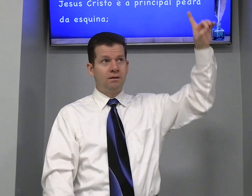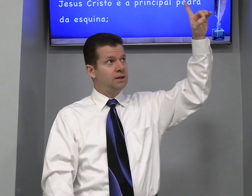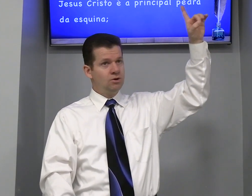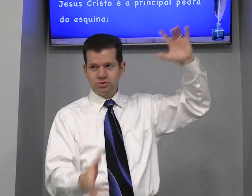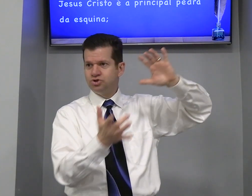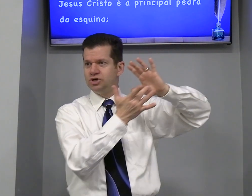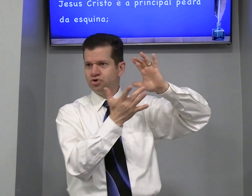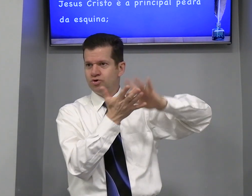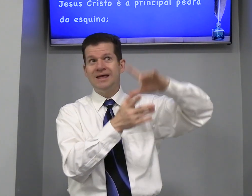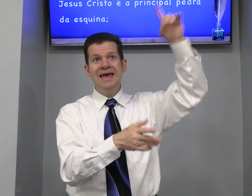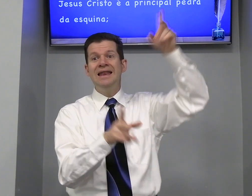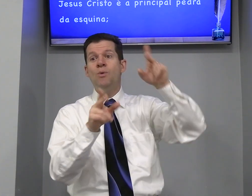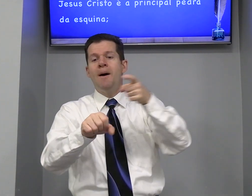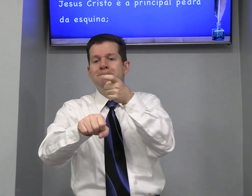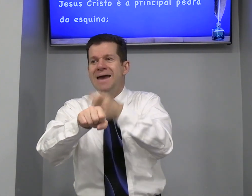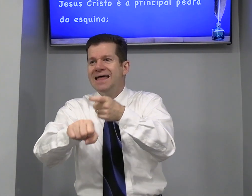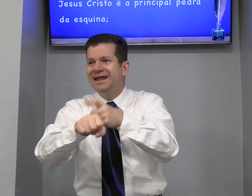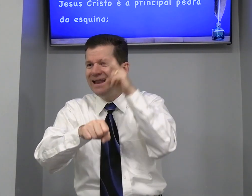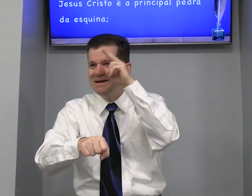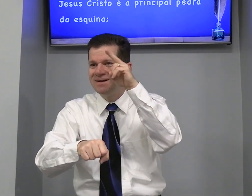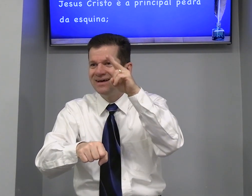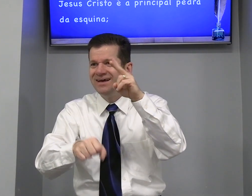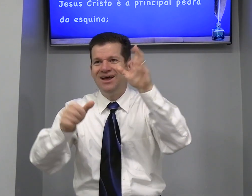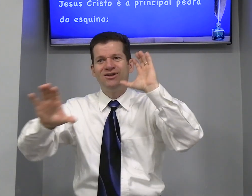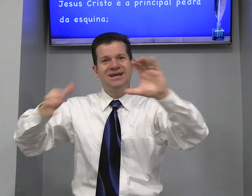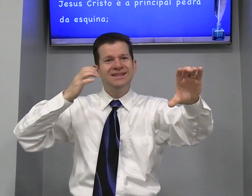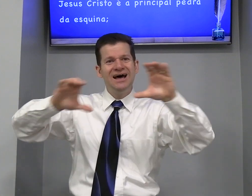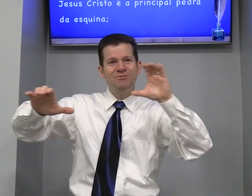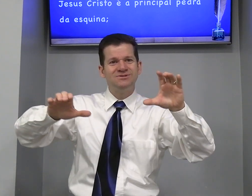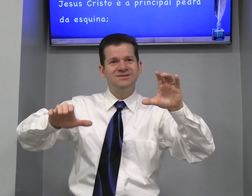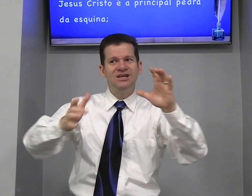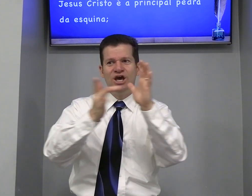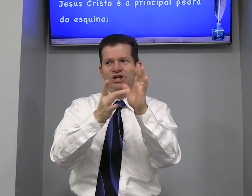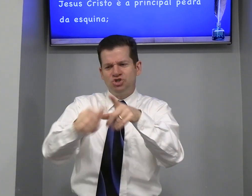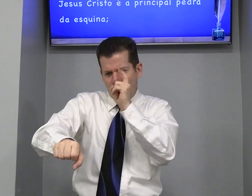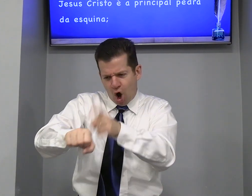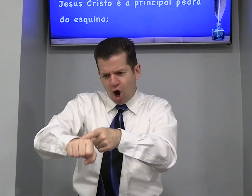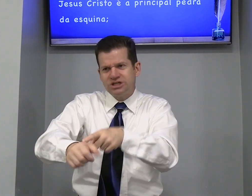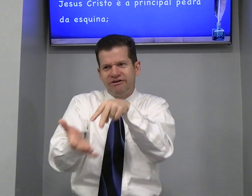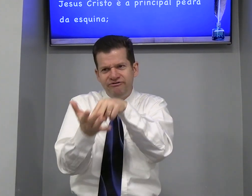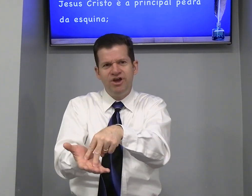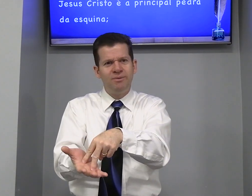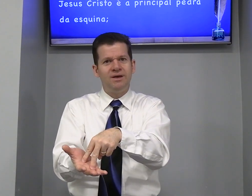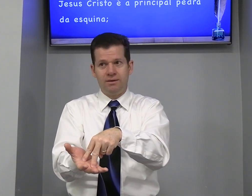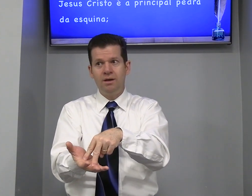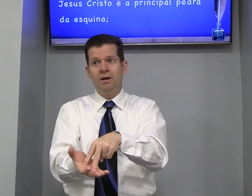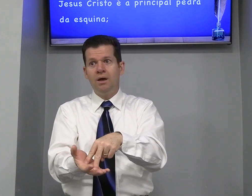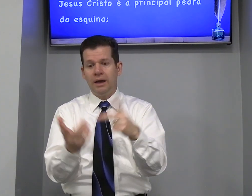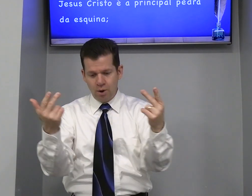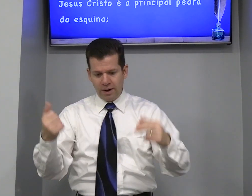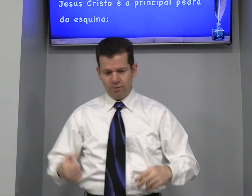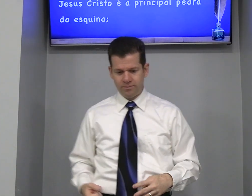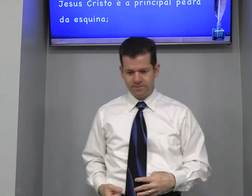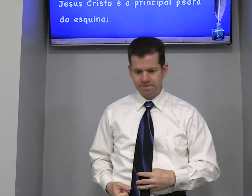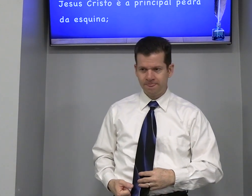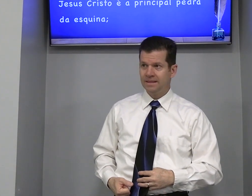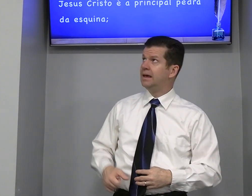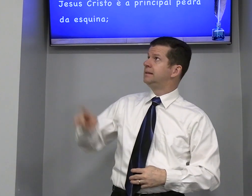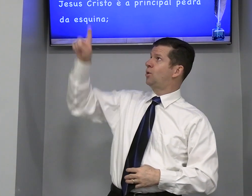Deus Jesus Ele igual Pedra Lembra? Nós cantamos Jesus Rocha Firme Igual Então